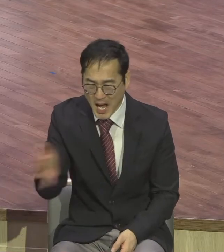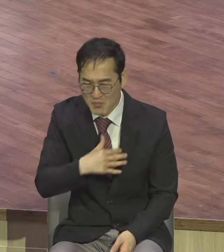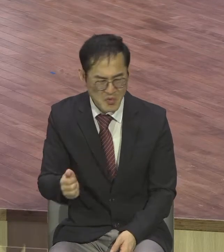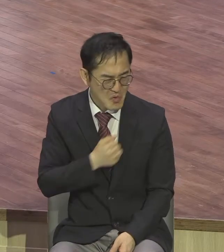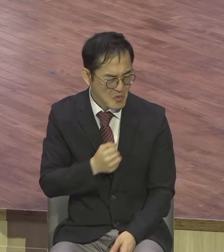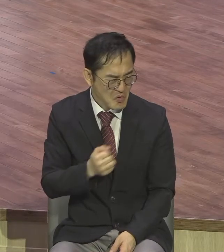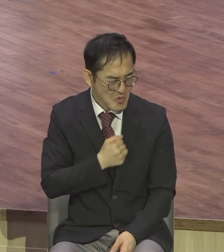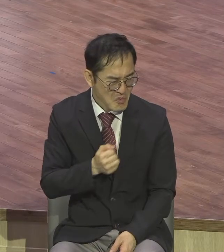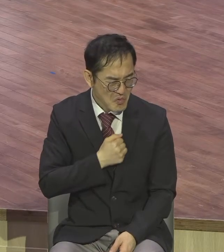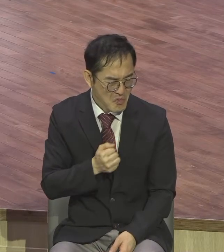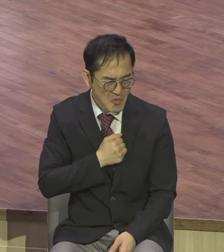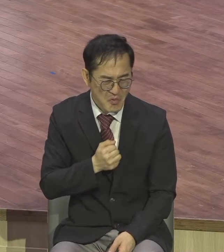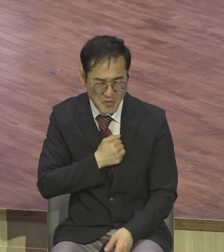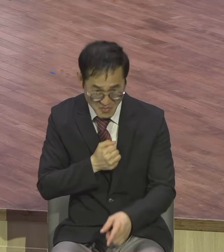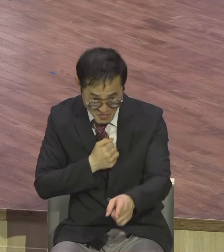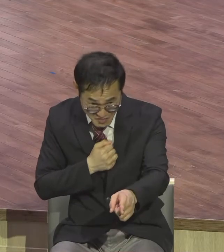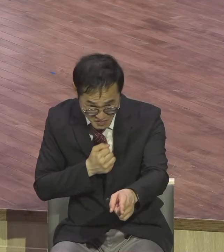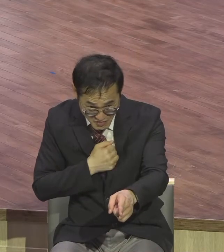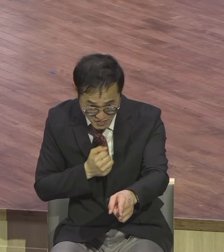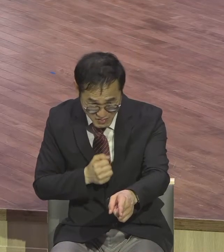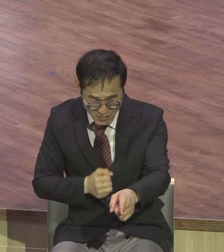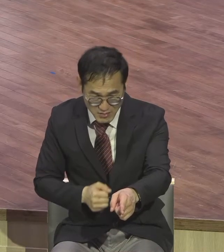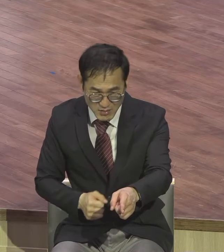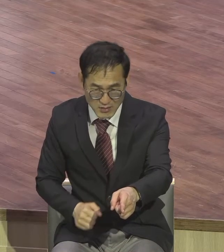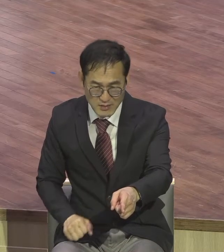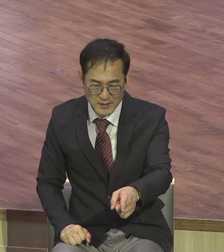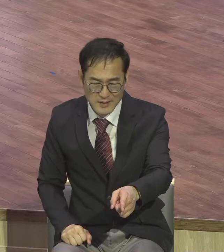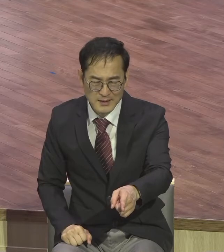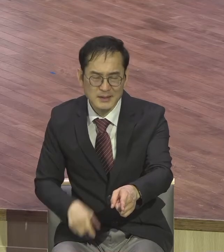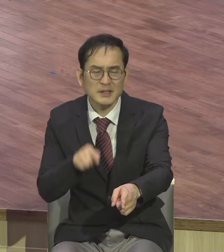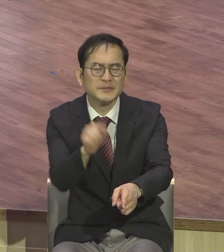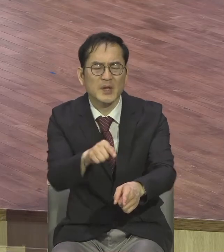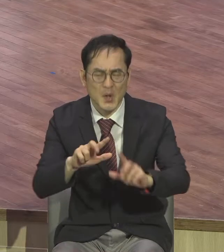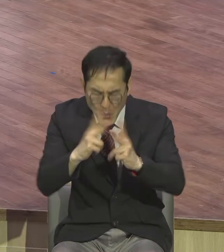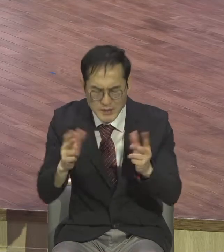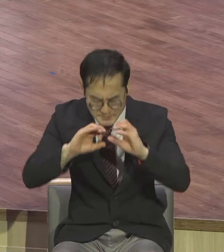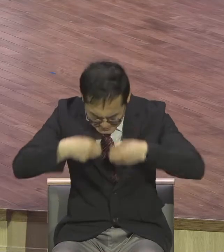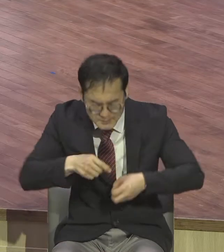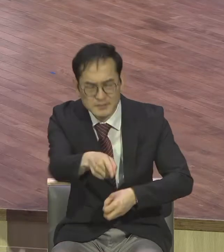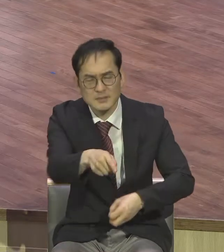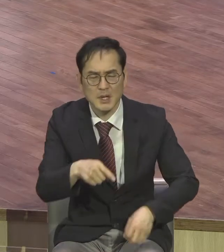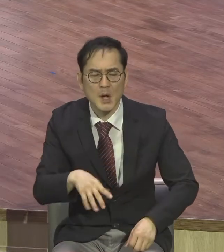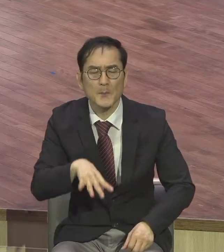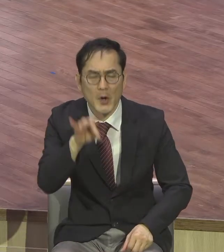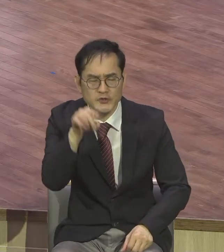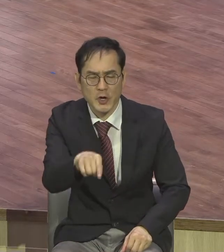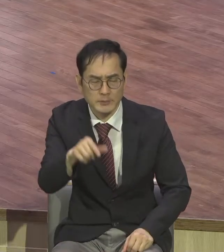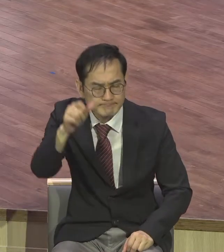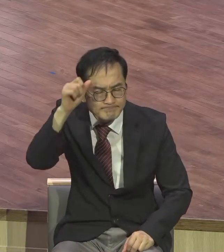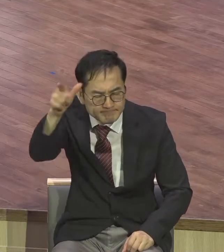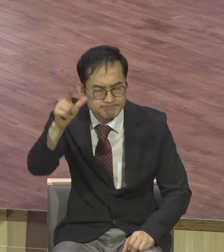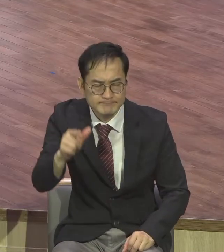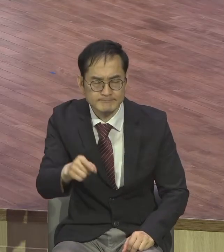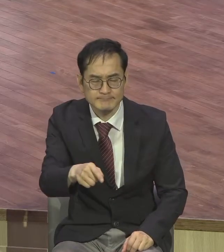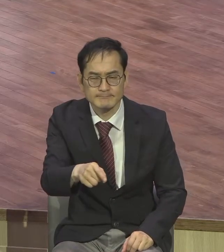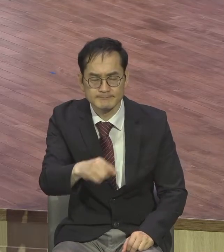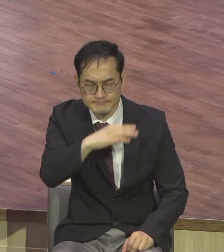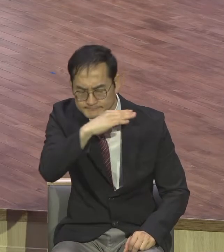않는가 그대는 나를 사랑하는가 그렇다면 먼저 그대가 건전한 인격자가 되라